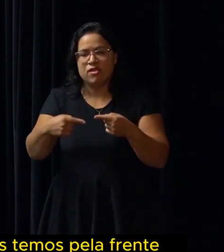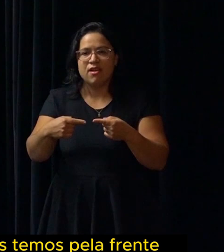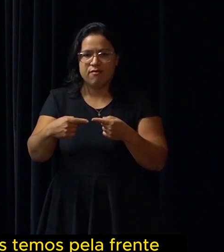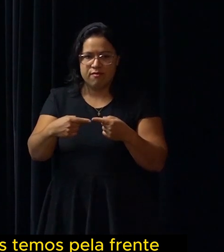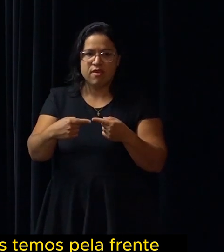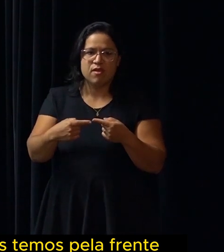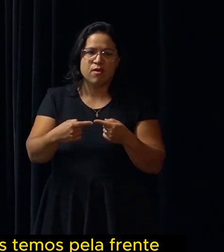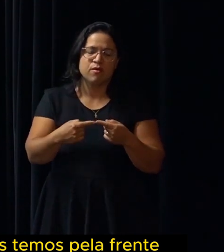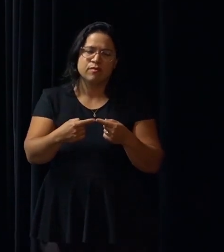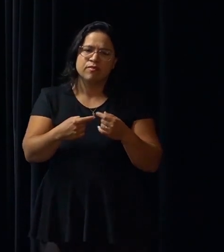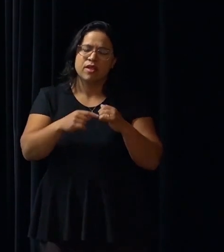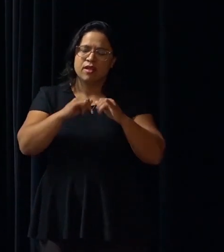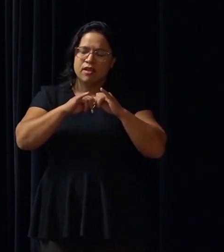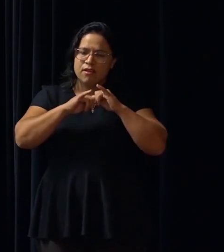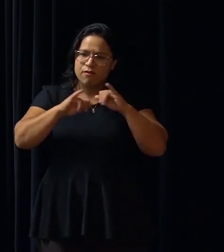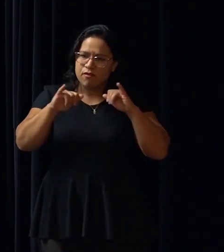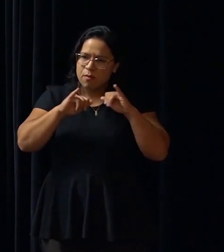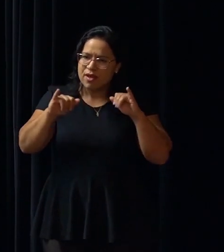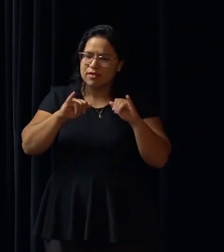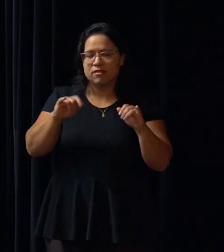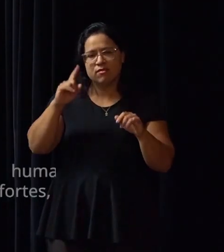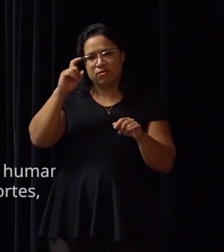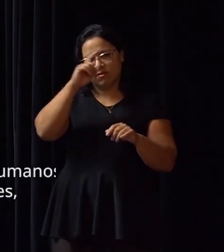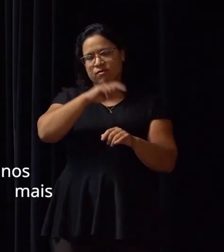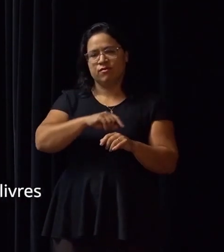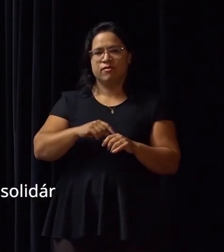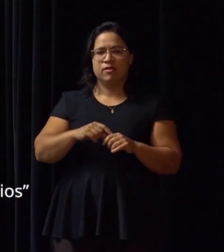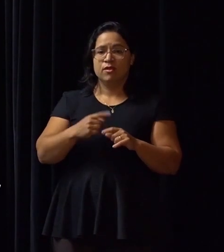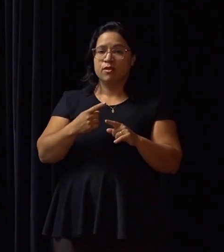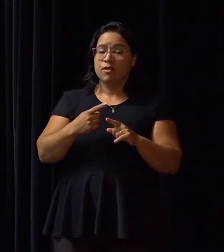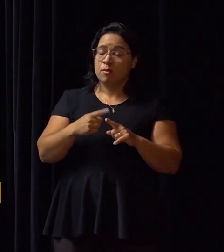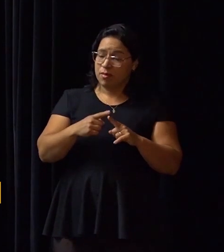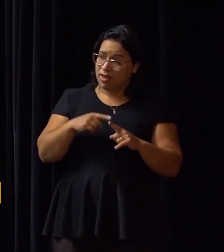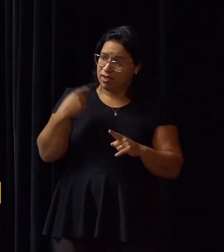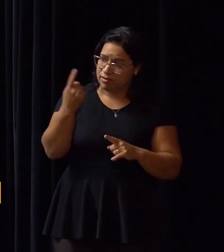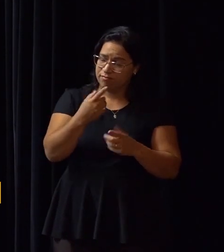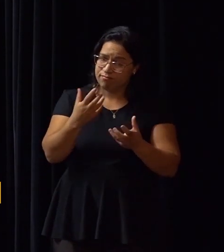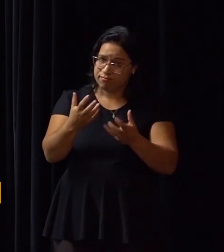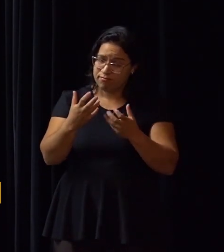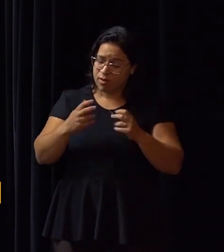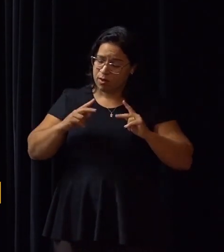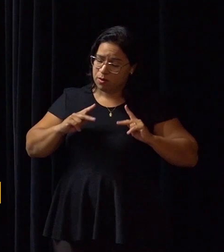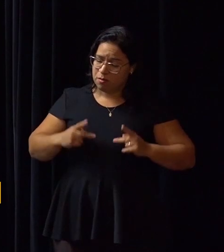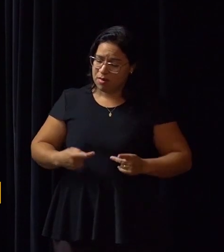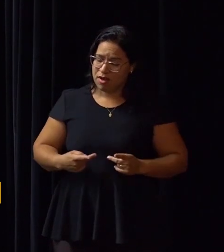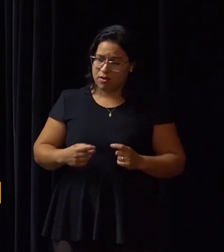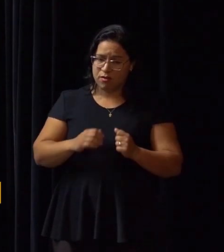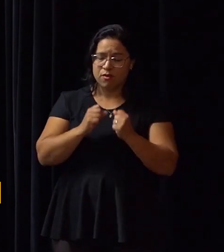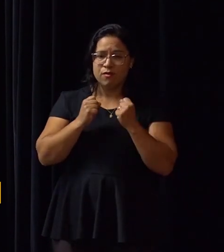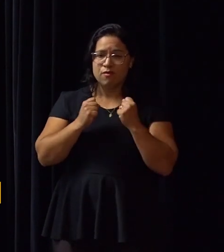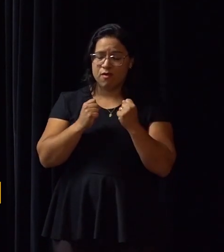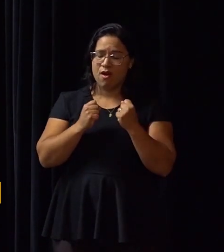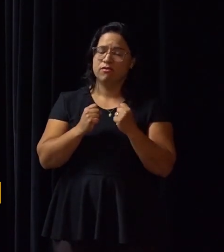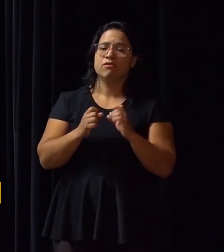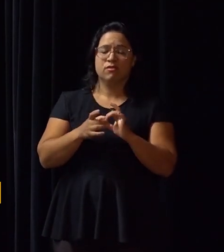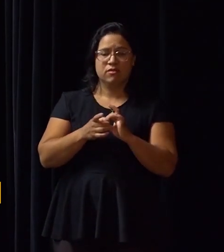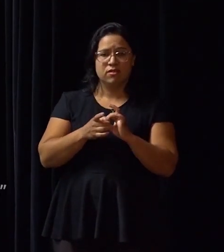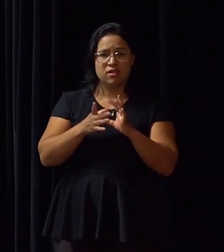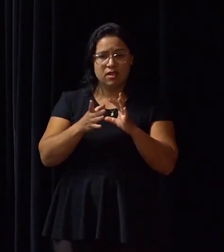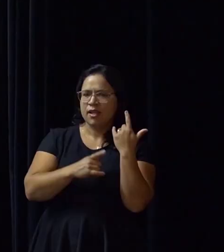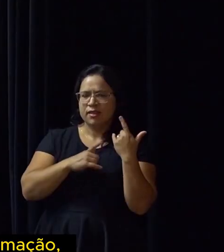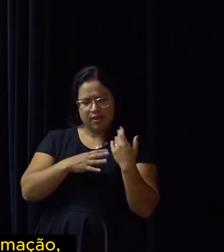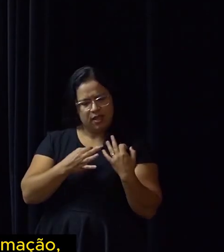pequeno que nós temos pela frente, porque nós queremos seres humanos mais fortes, mais livres e solidários.